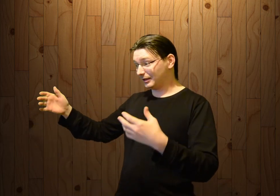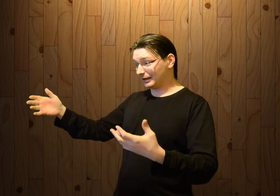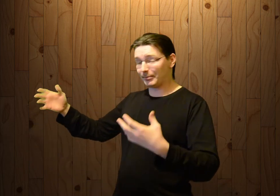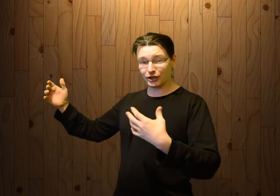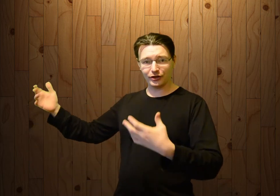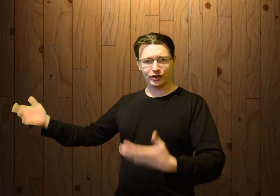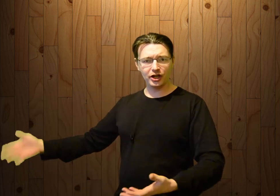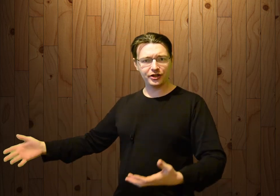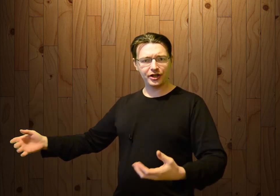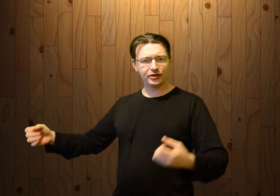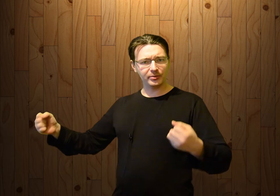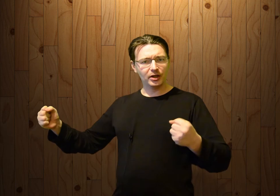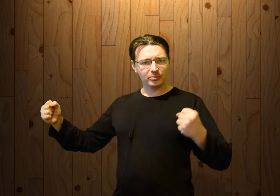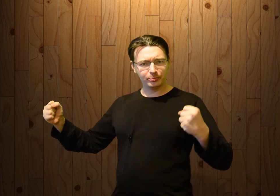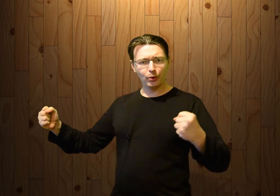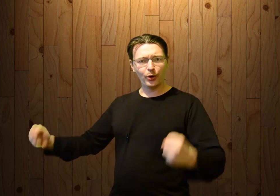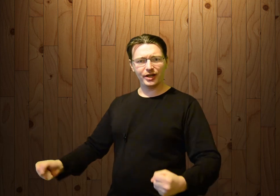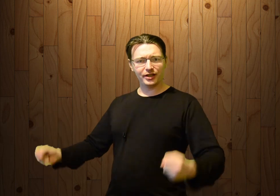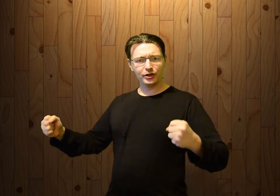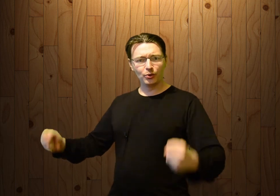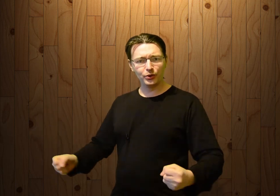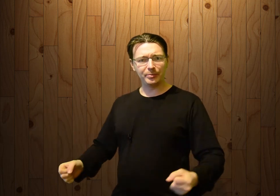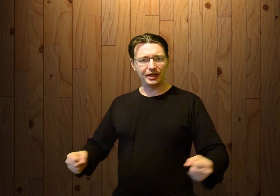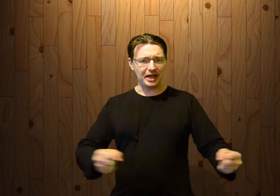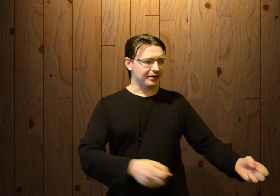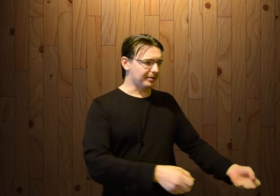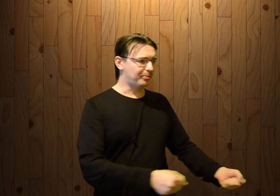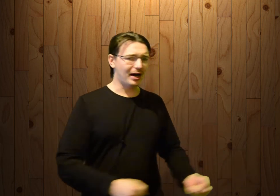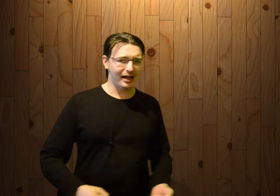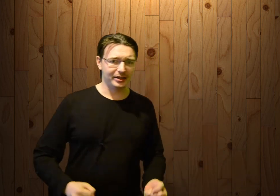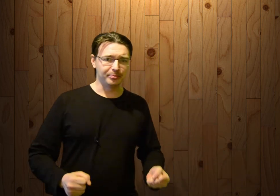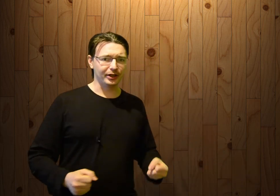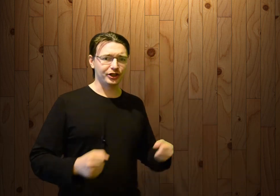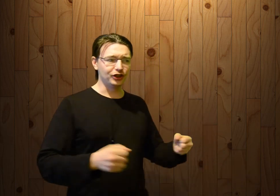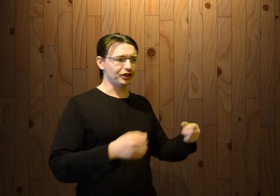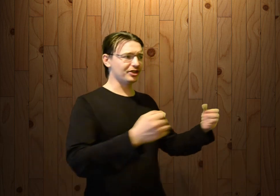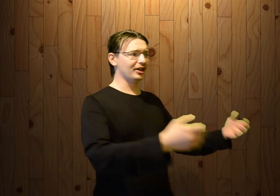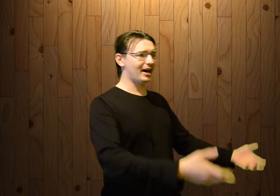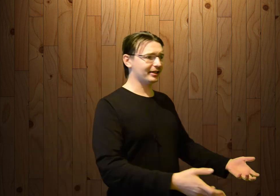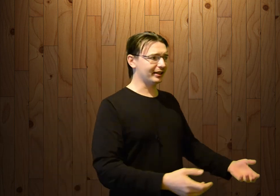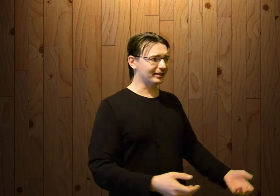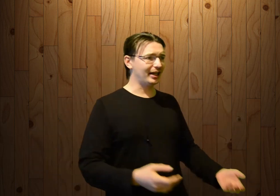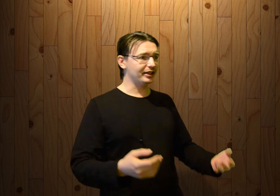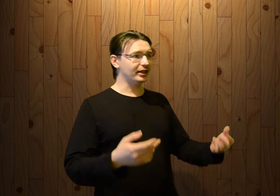когда приезжают немцы, они там борются, дерутся, перетягивание палки, прыжки через нарты, катание на